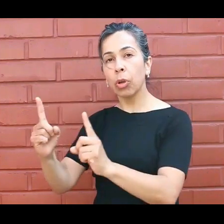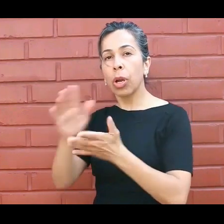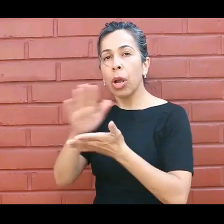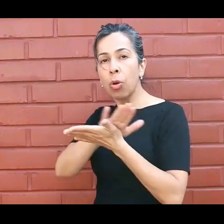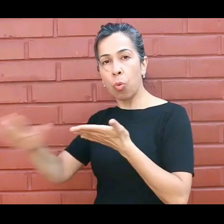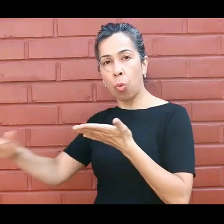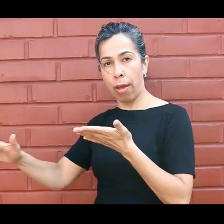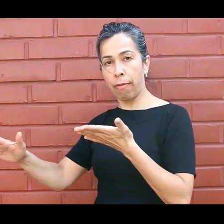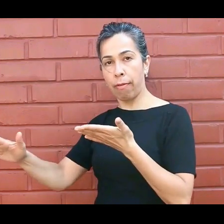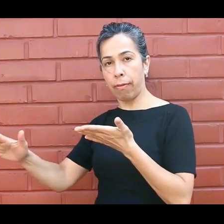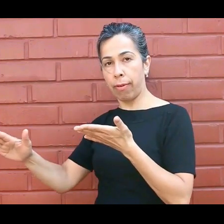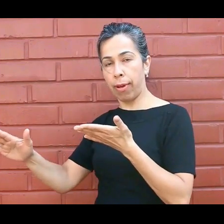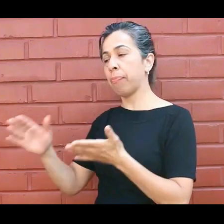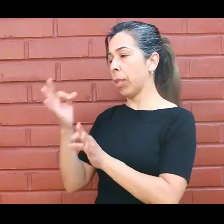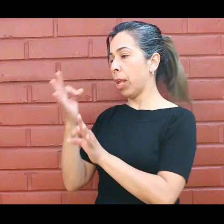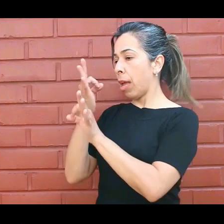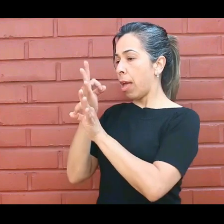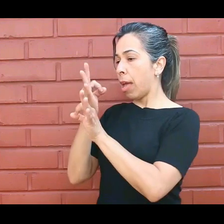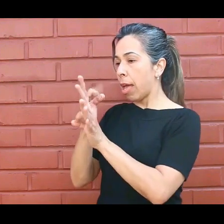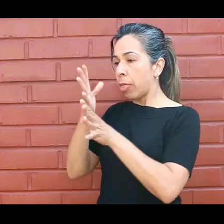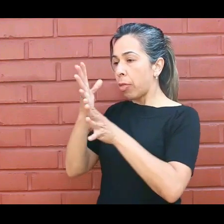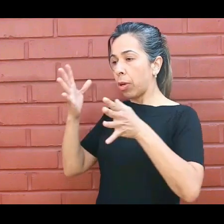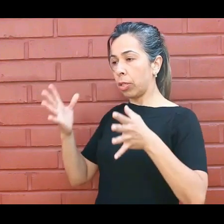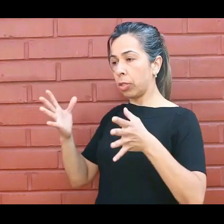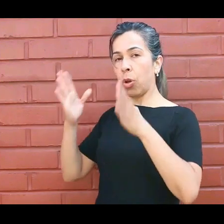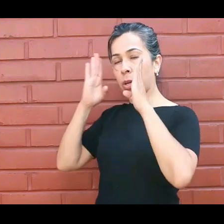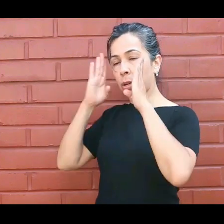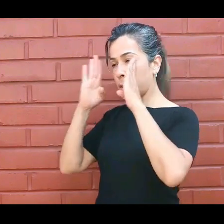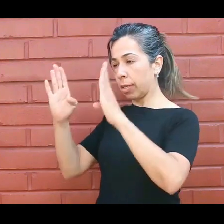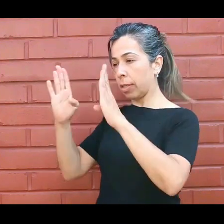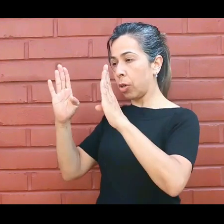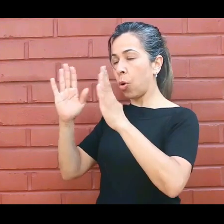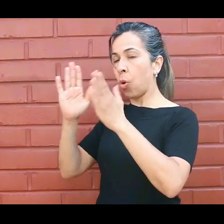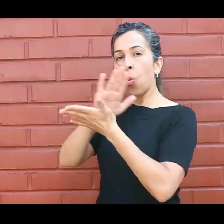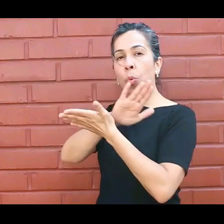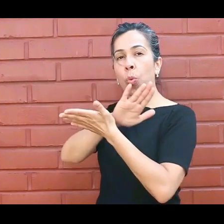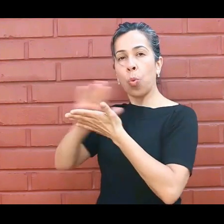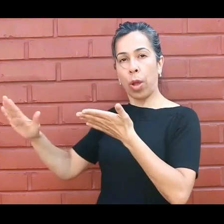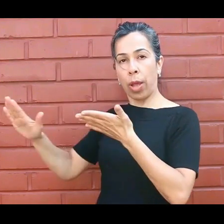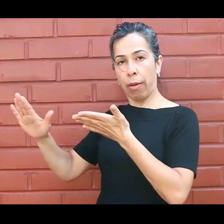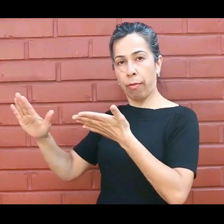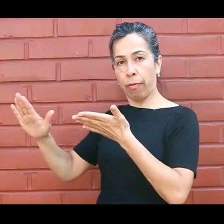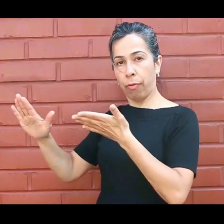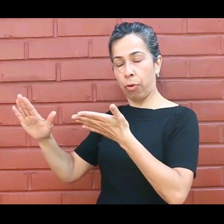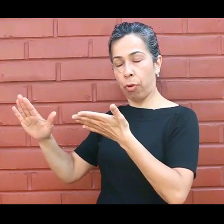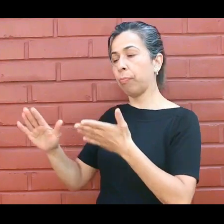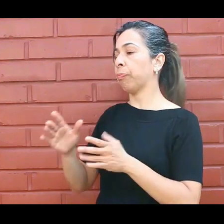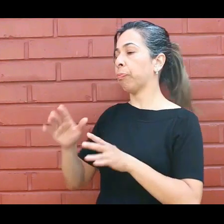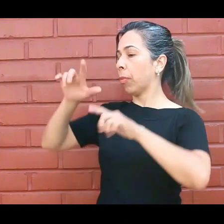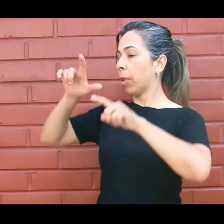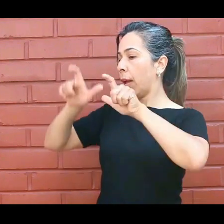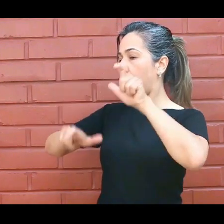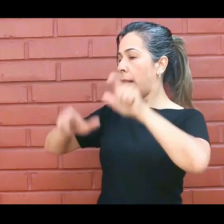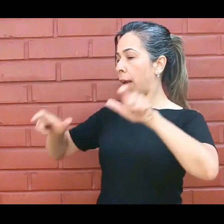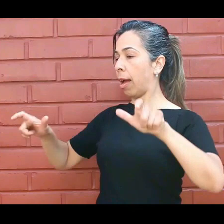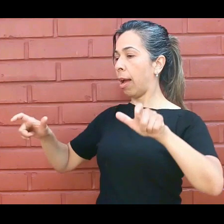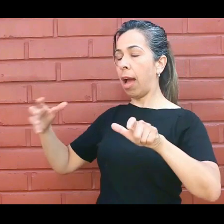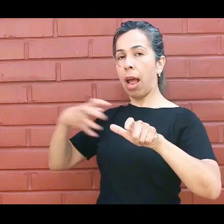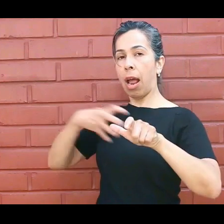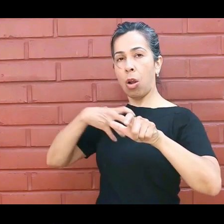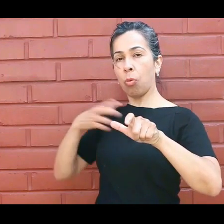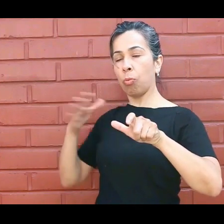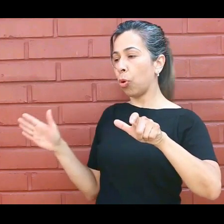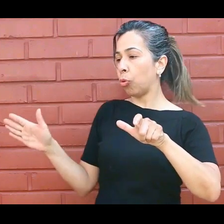este recorrido por los niveles obligatorios. A la luz, así mismo, de los nuevos enfoques que